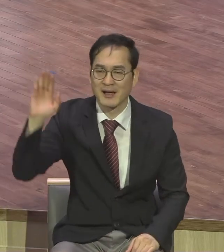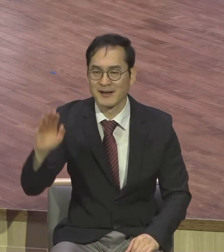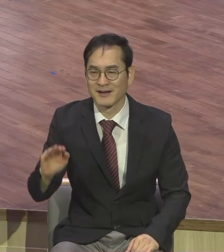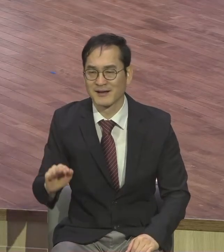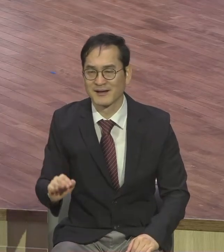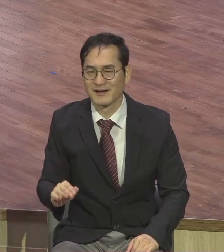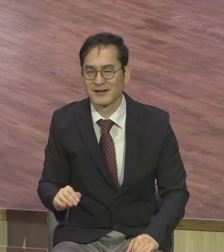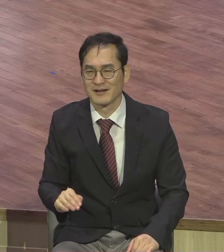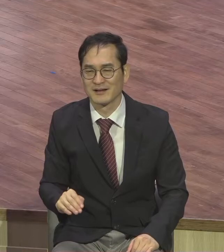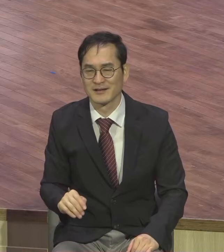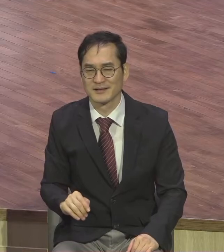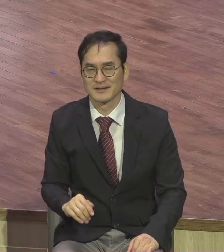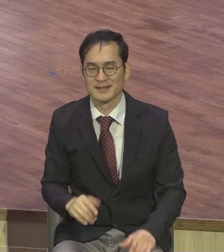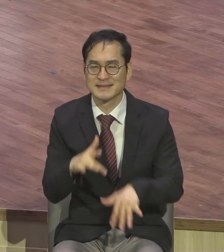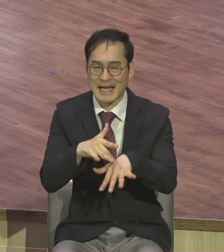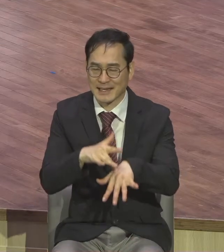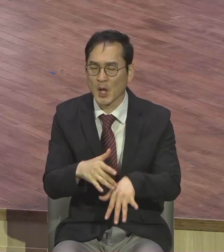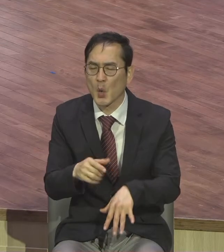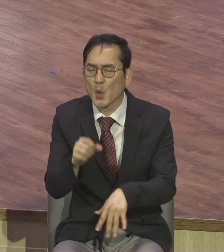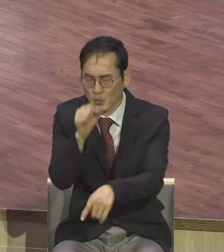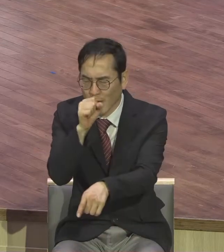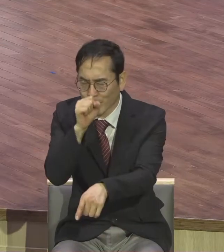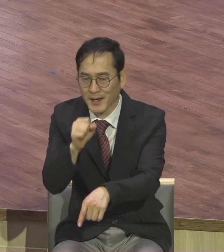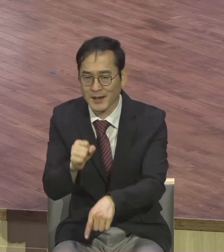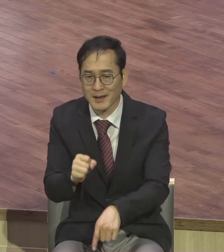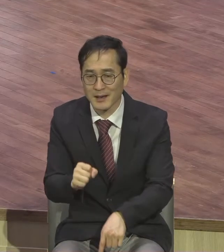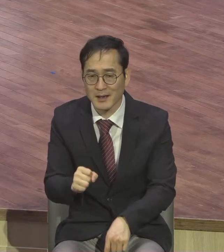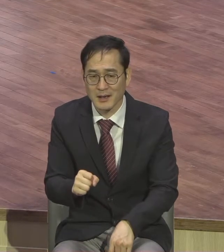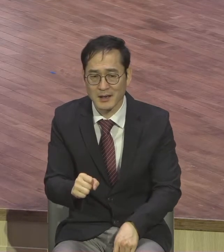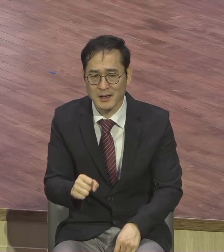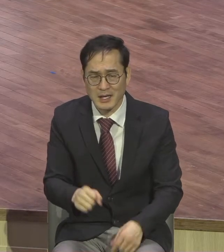명확히 노리는 게 서론에 잡히면 본론 놓쳐버려 영적인 건 놓쳐버려